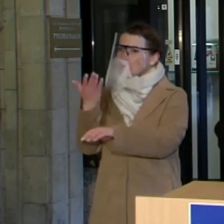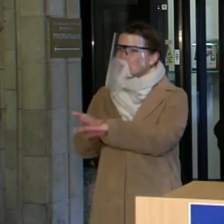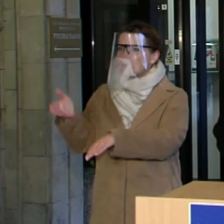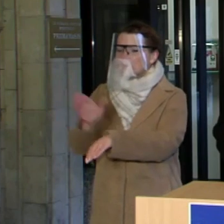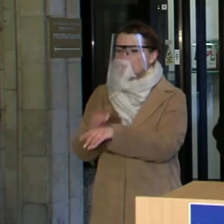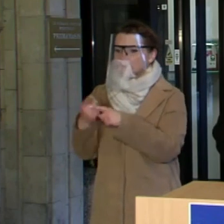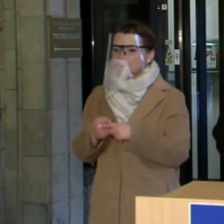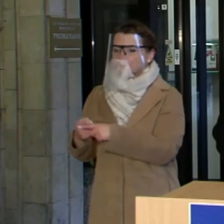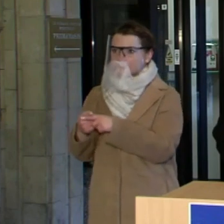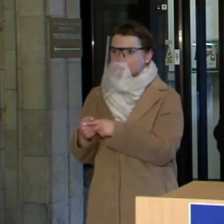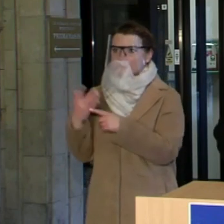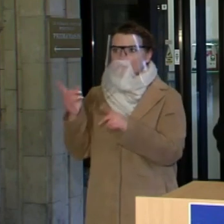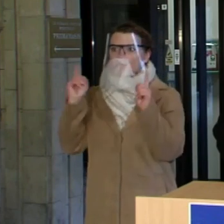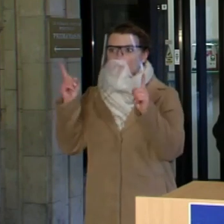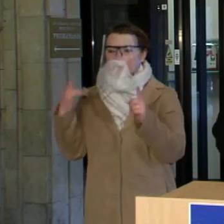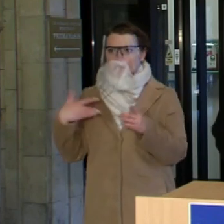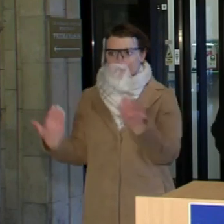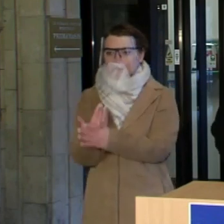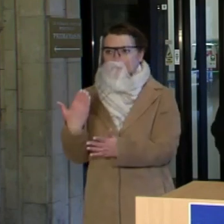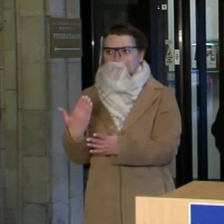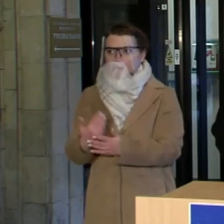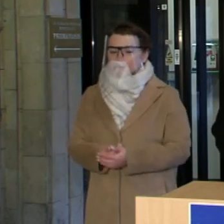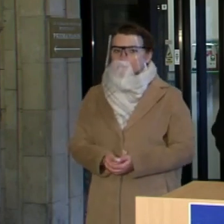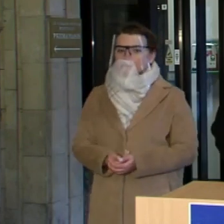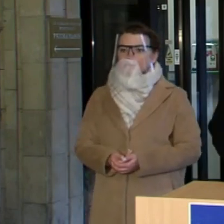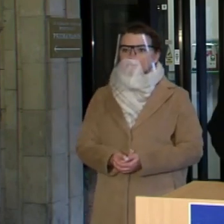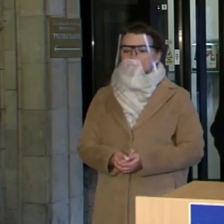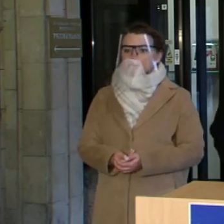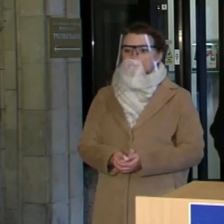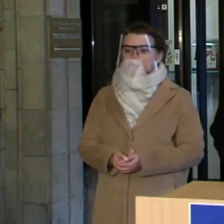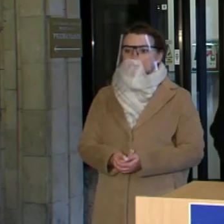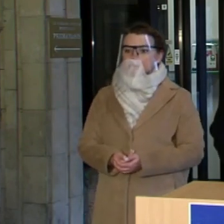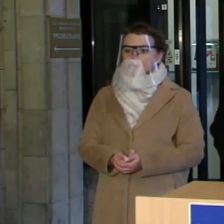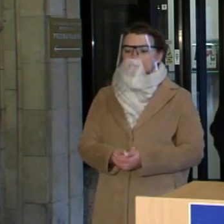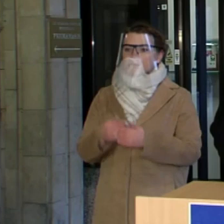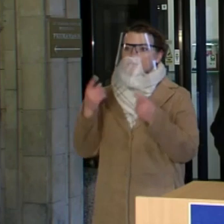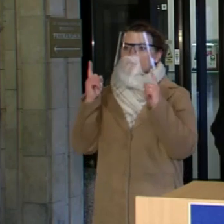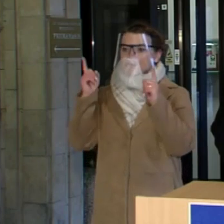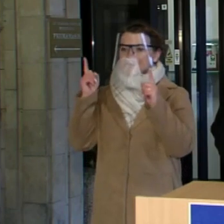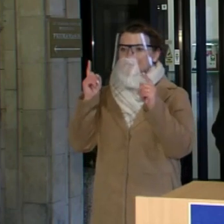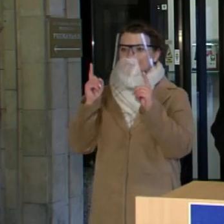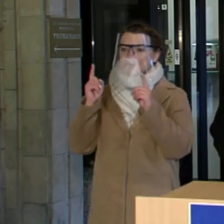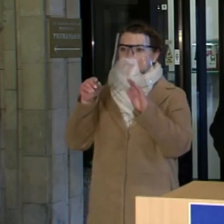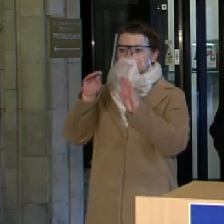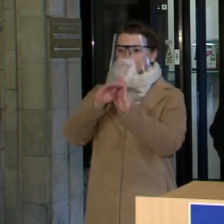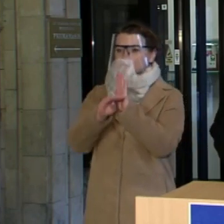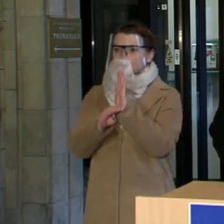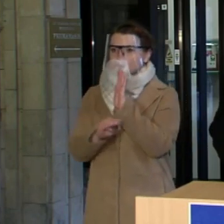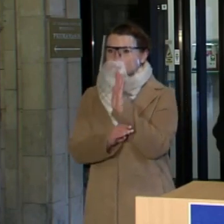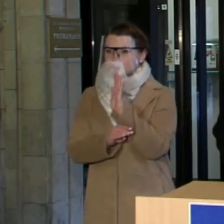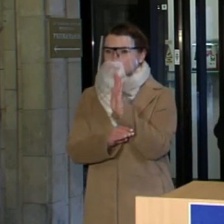nekelė dar vienos grėsmės? Civilinės saugos įstatymas ir važiūrėjome kodeksų pakeitimai.